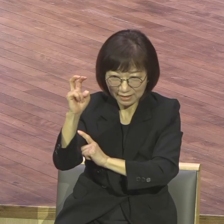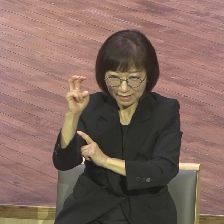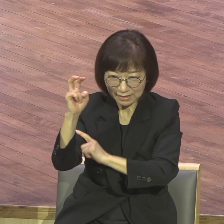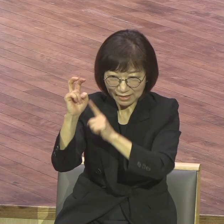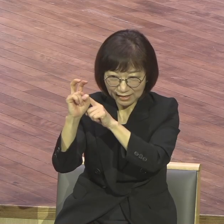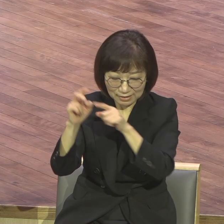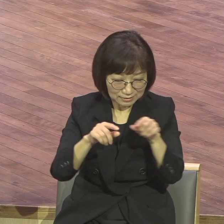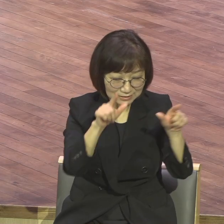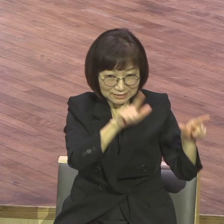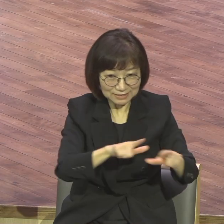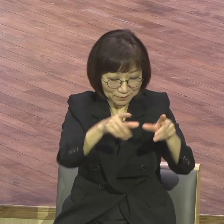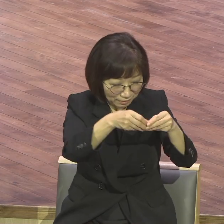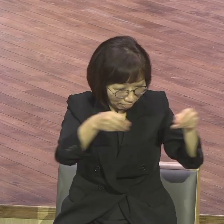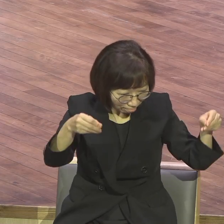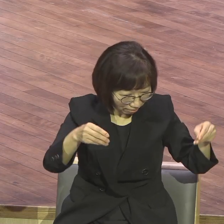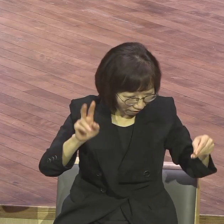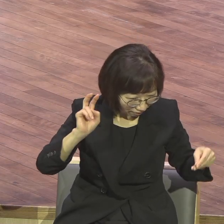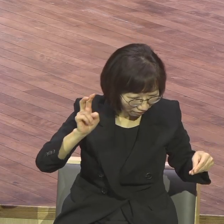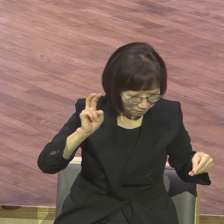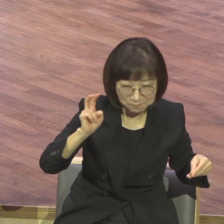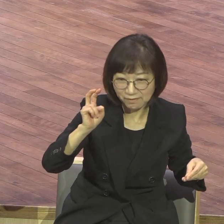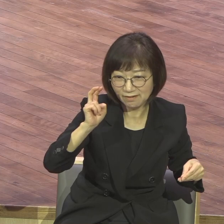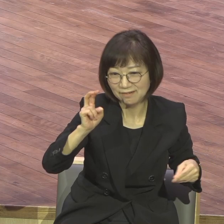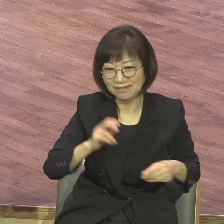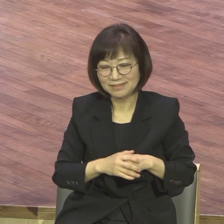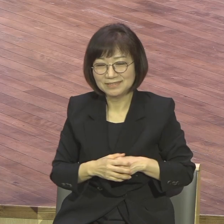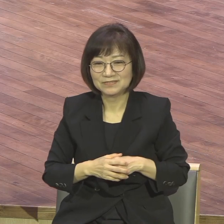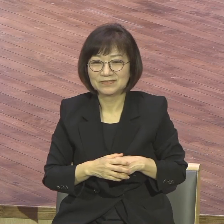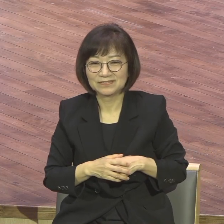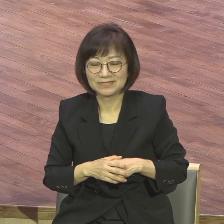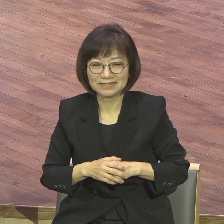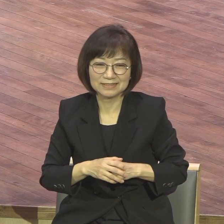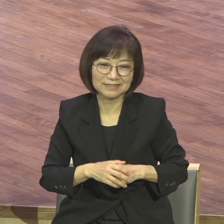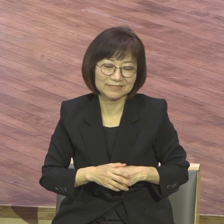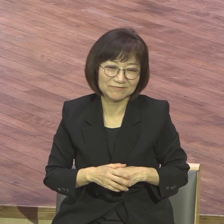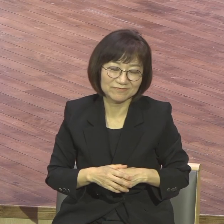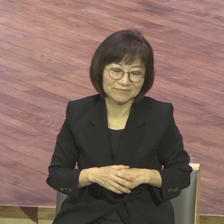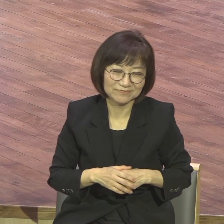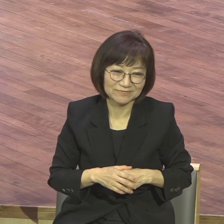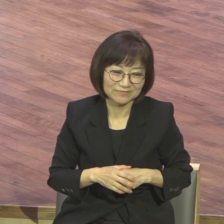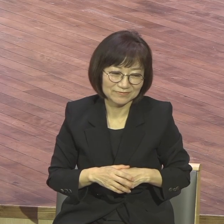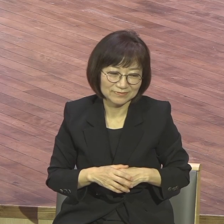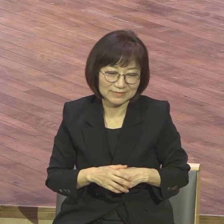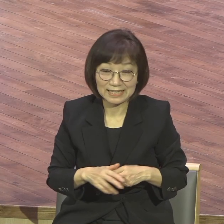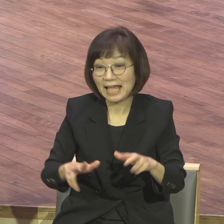무슨 말입니까 현재 우리 삶속에